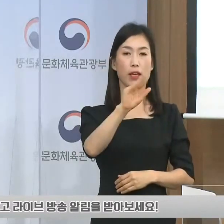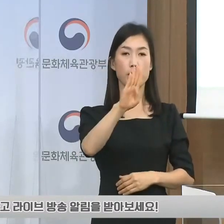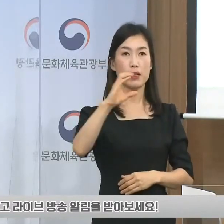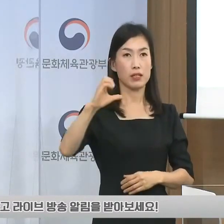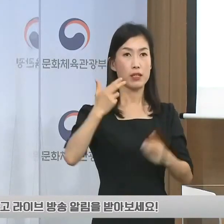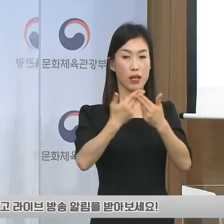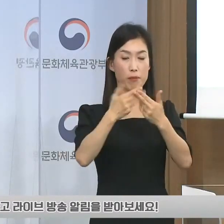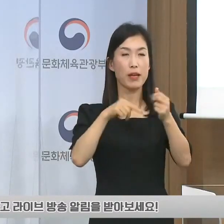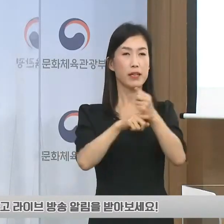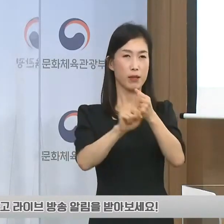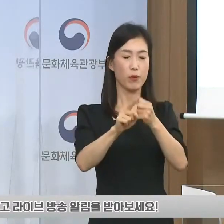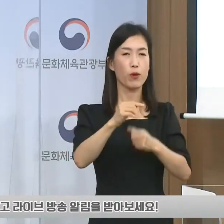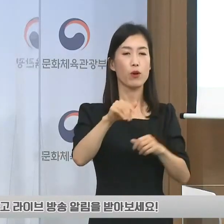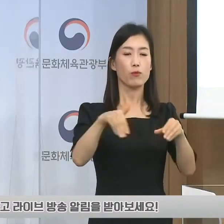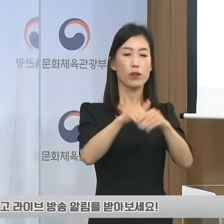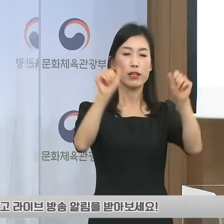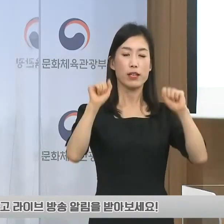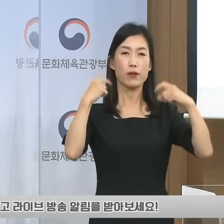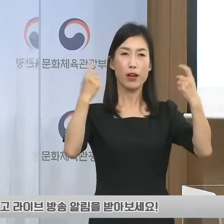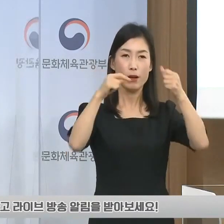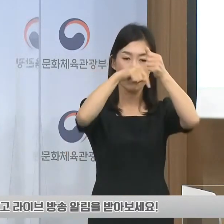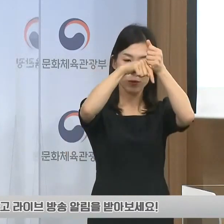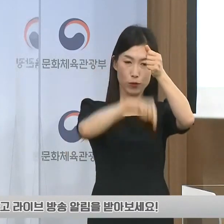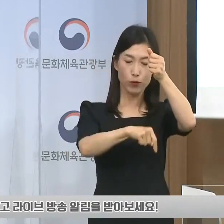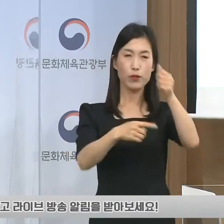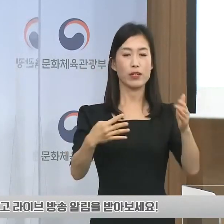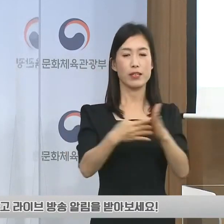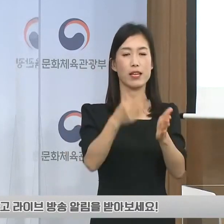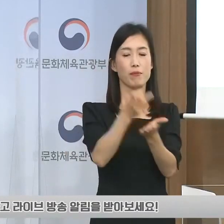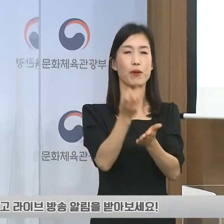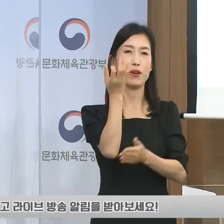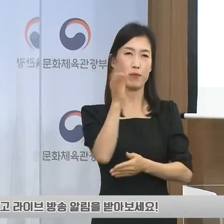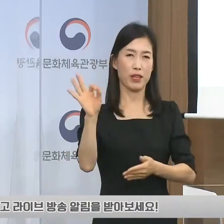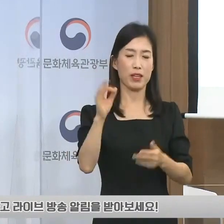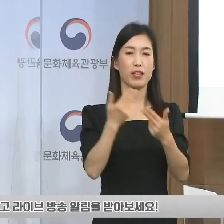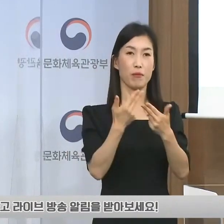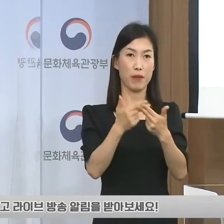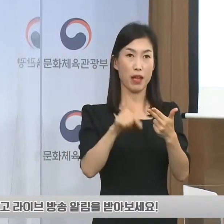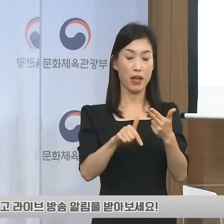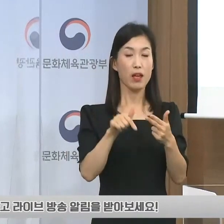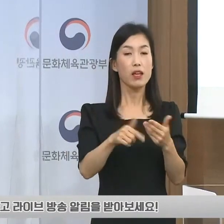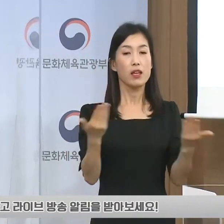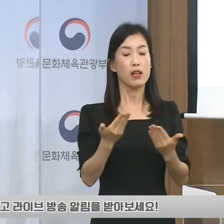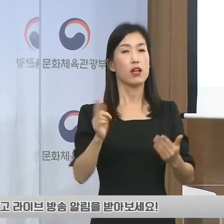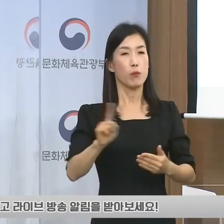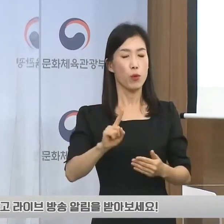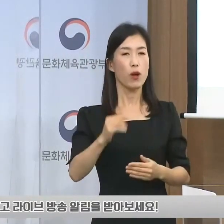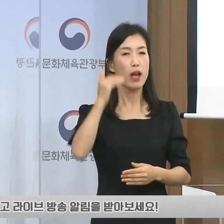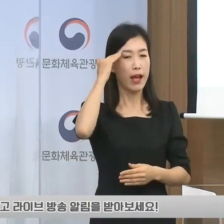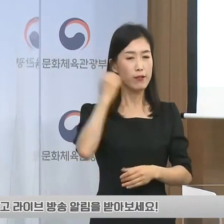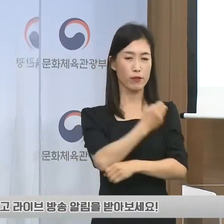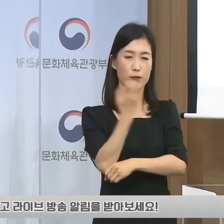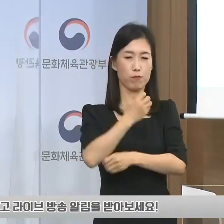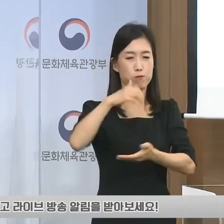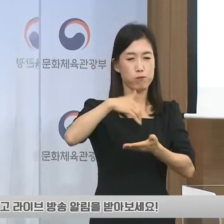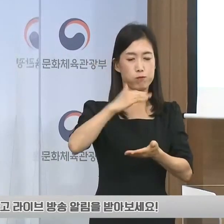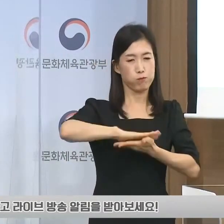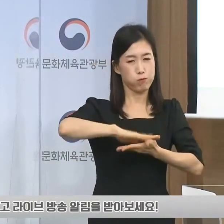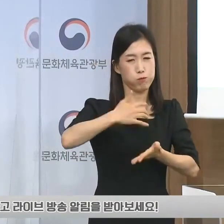문체부소관 민법상 사단 법인으로 동의협회에서 수행 중인 ABC 부수공사는